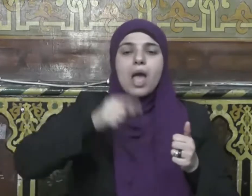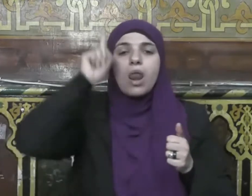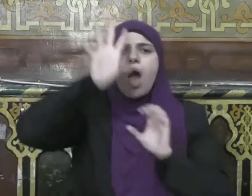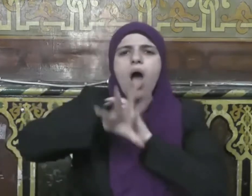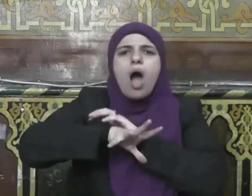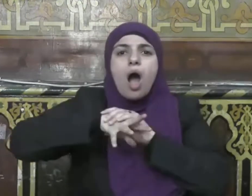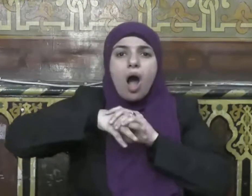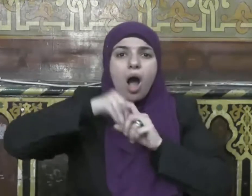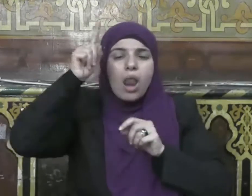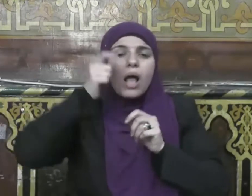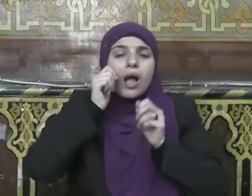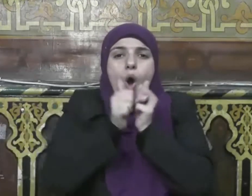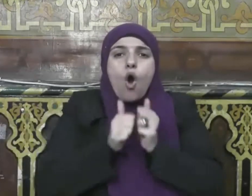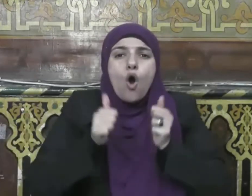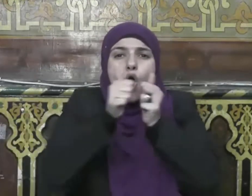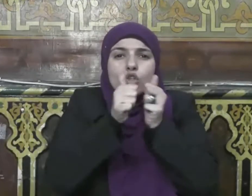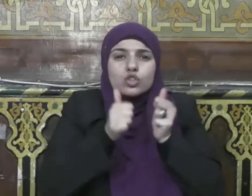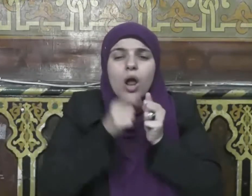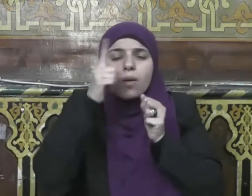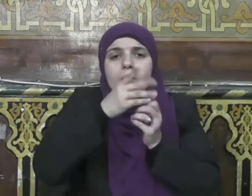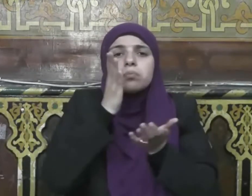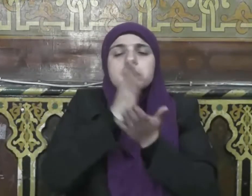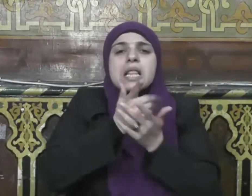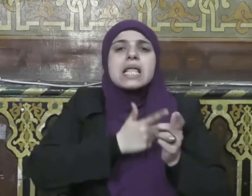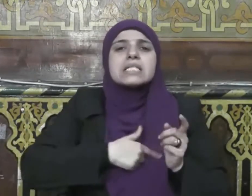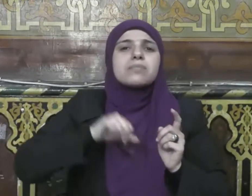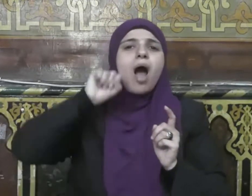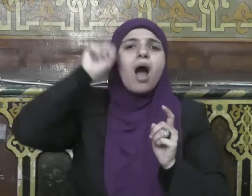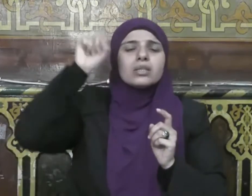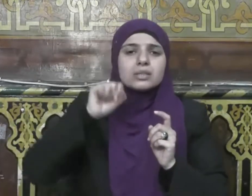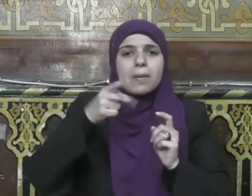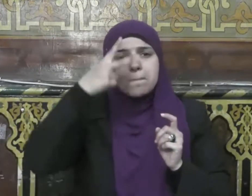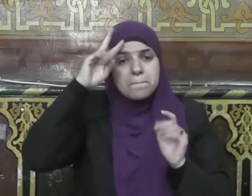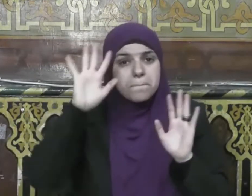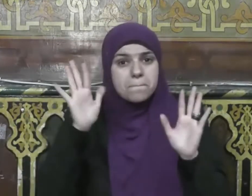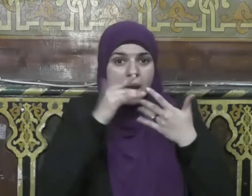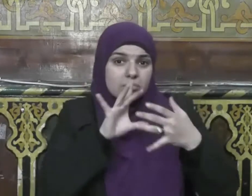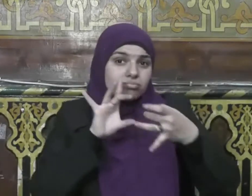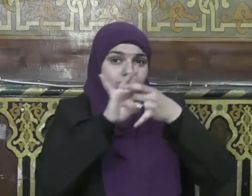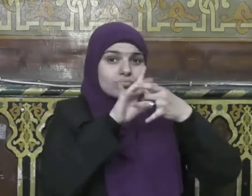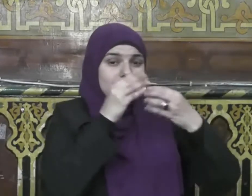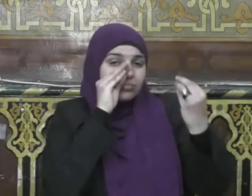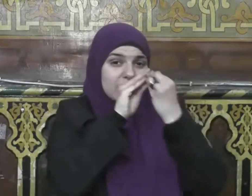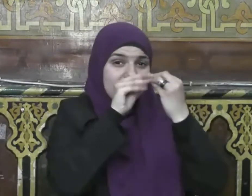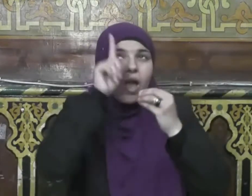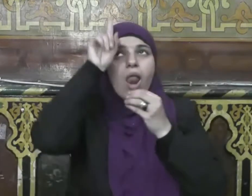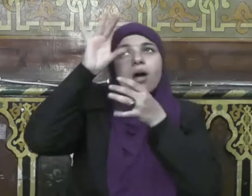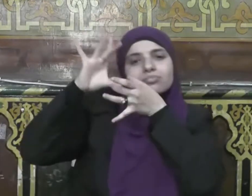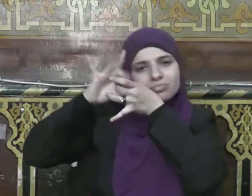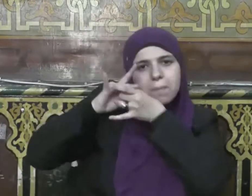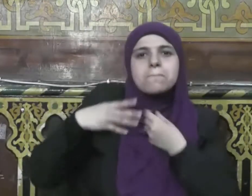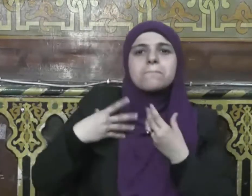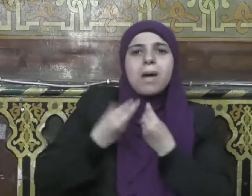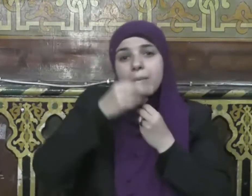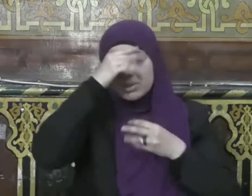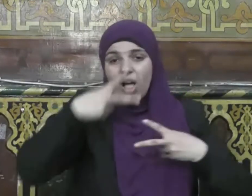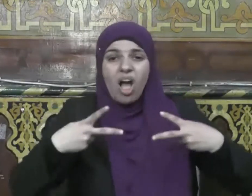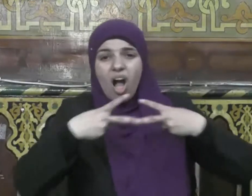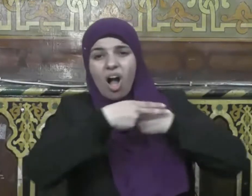وصلها وصلته ومن قطعها بتته ثم قال نبينا صلى الله